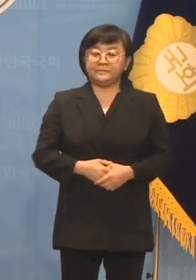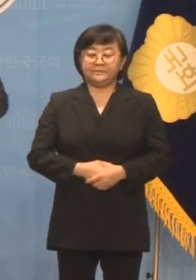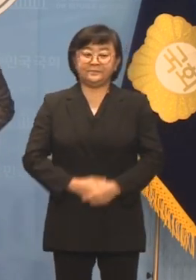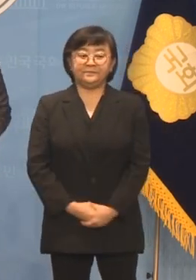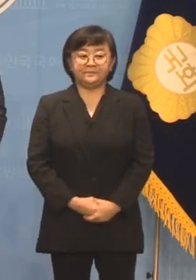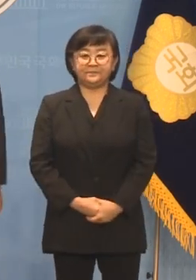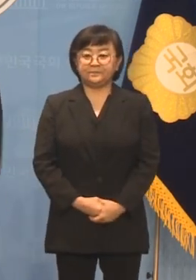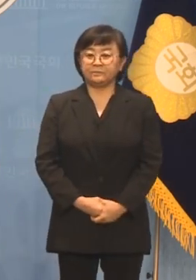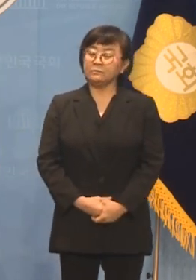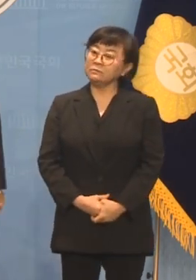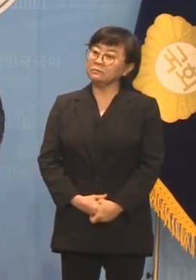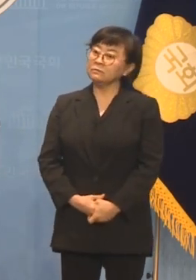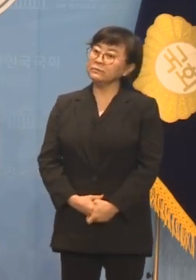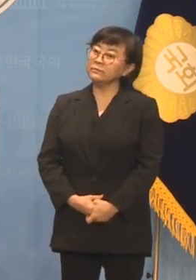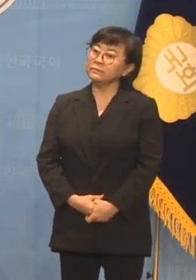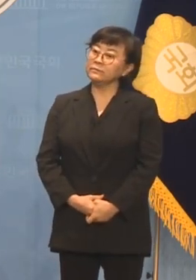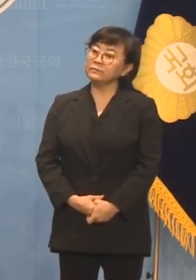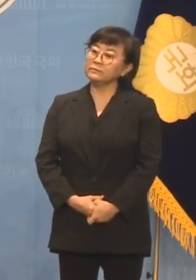어디까지 왔나?